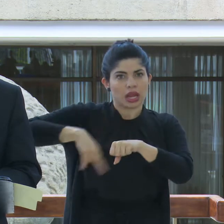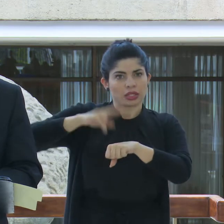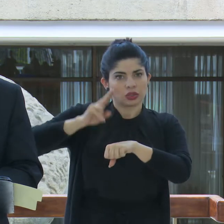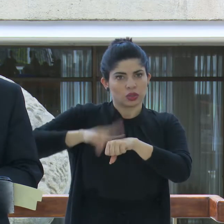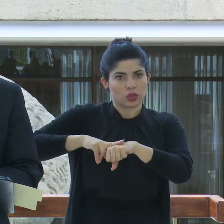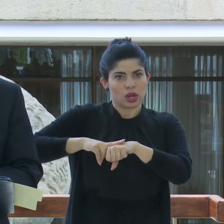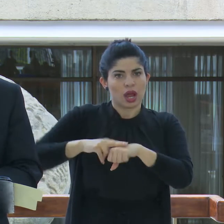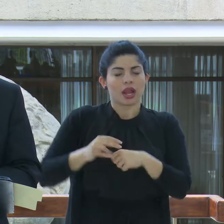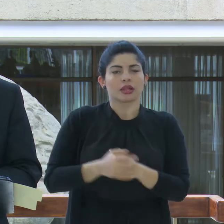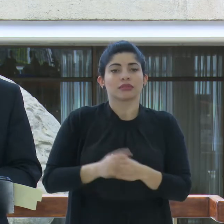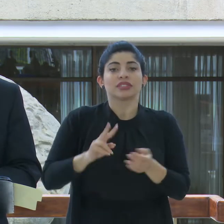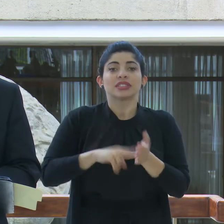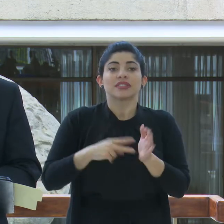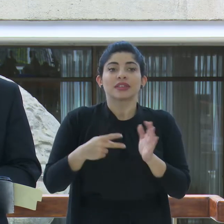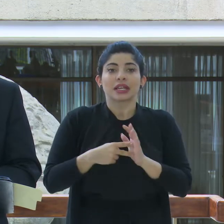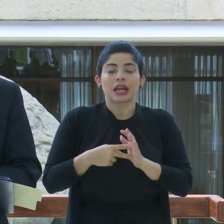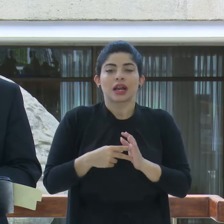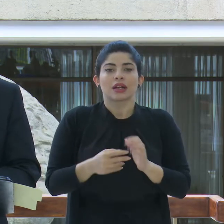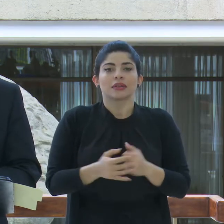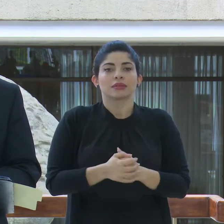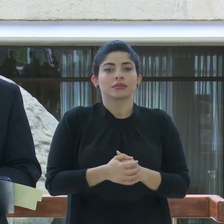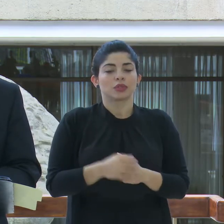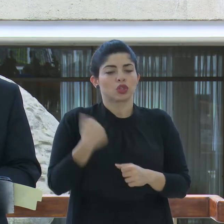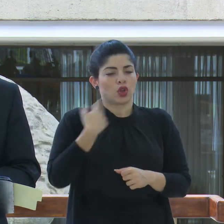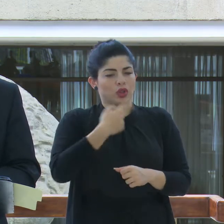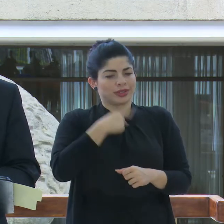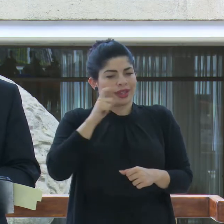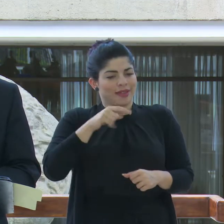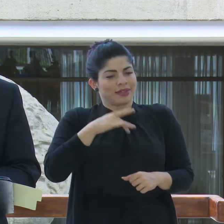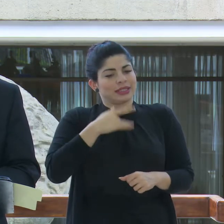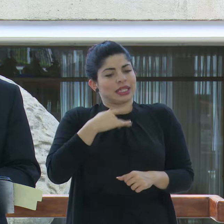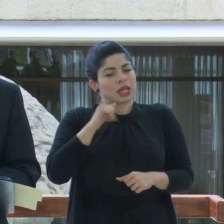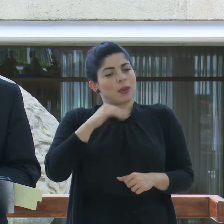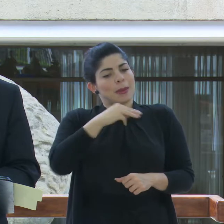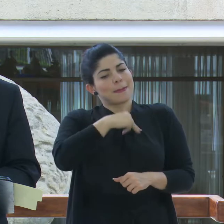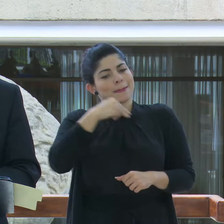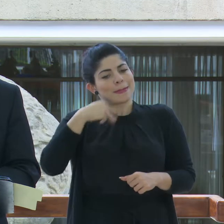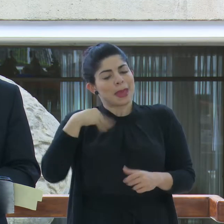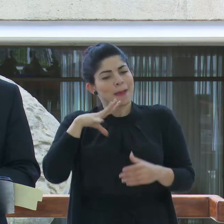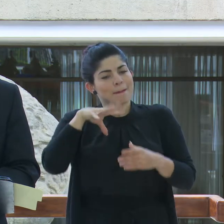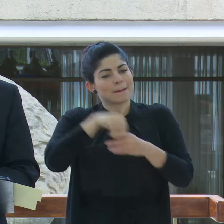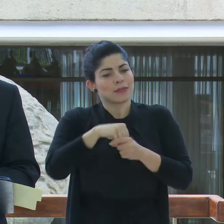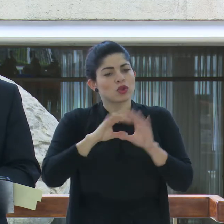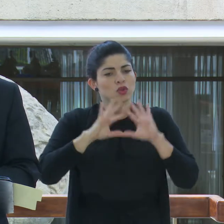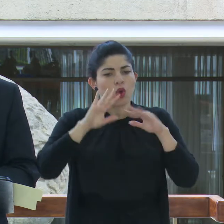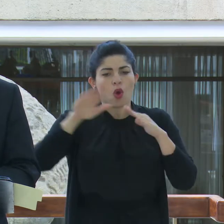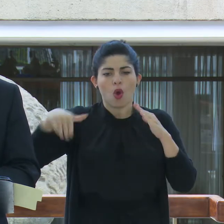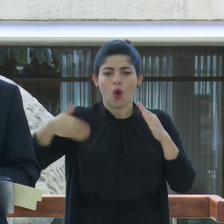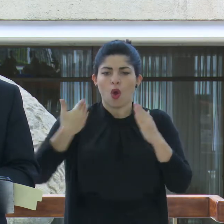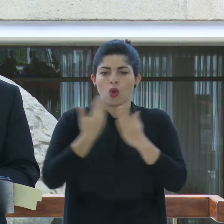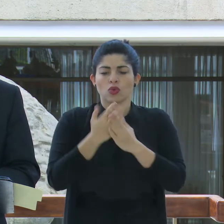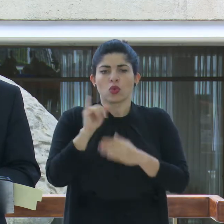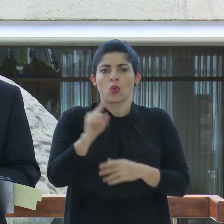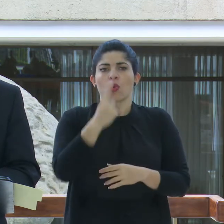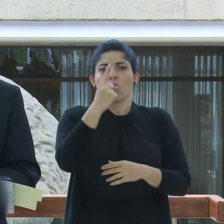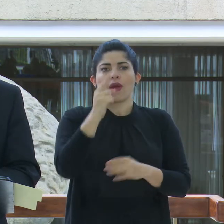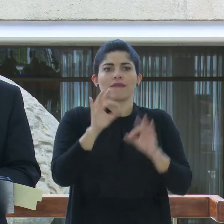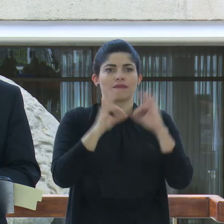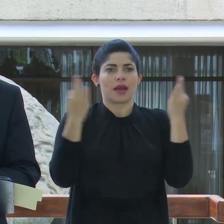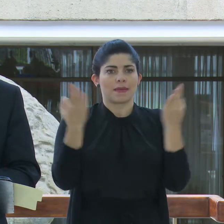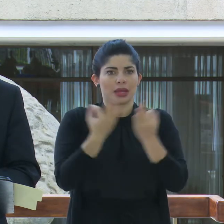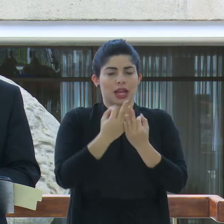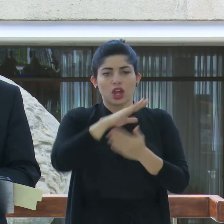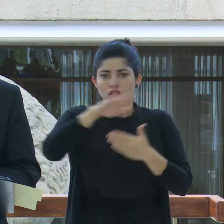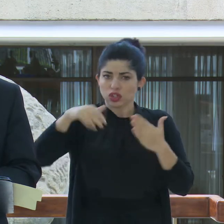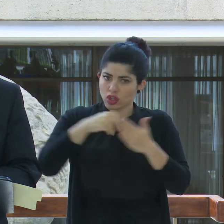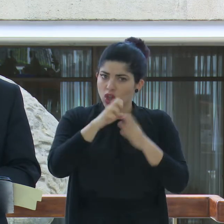tal forma que nos sintamos miembros de una misma familia en la que todos los costarricenses